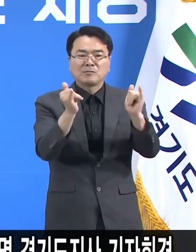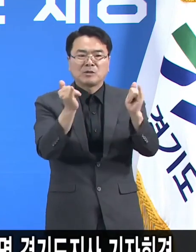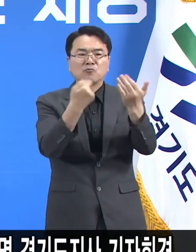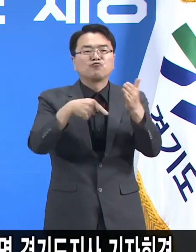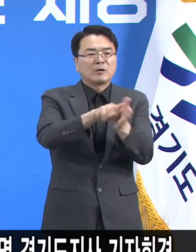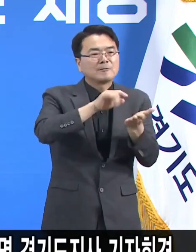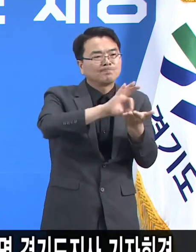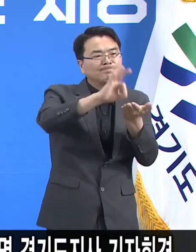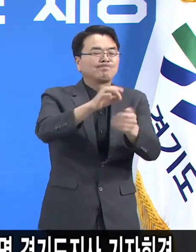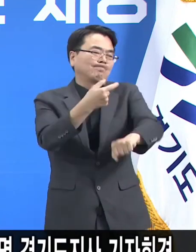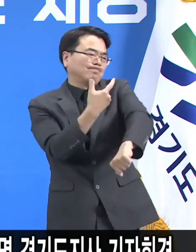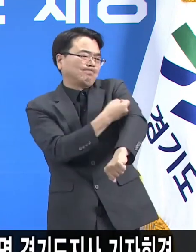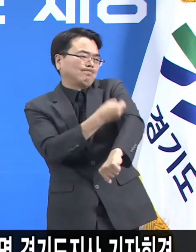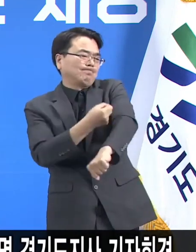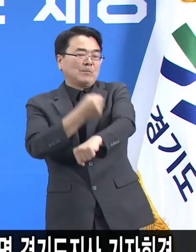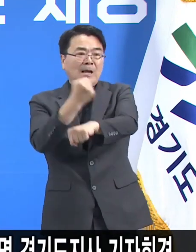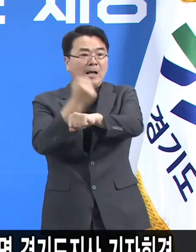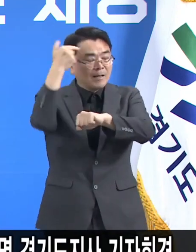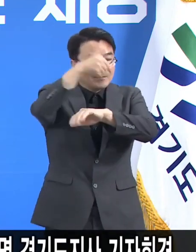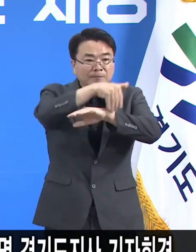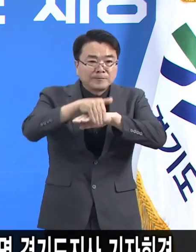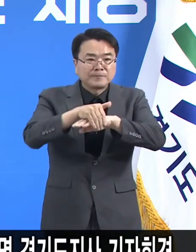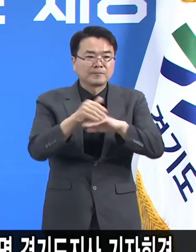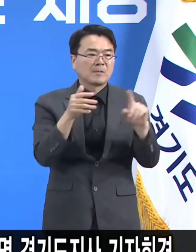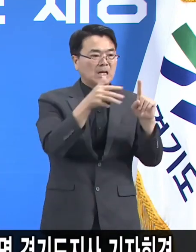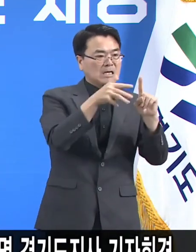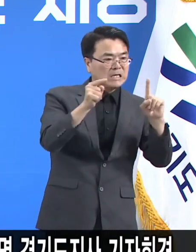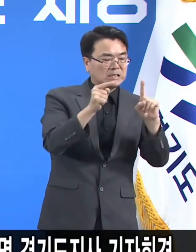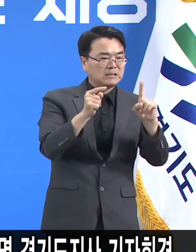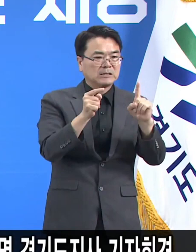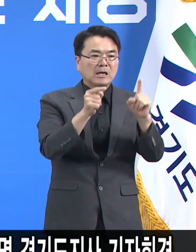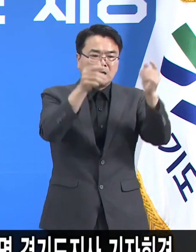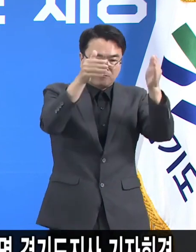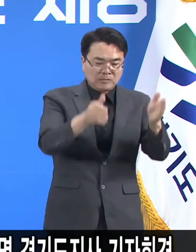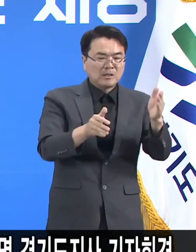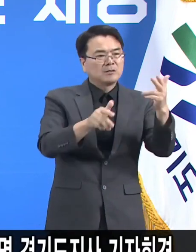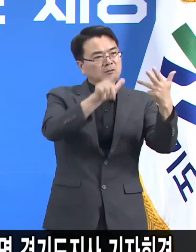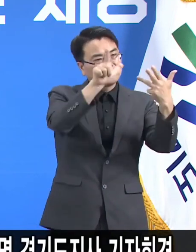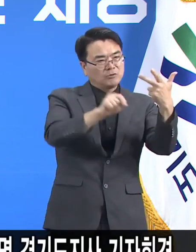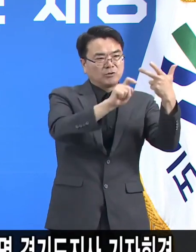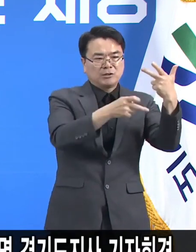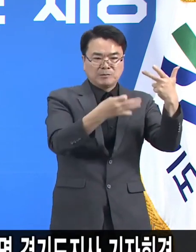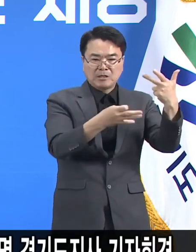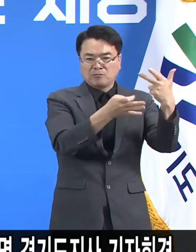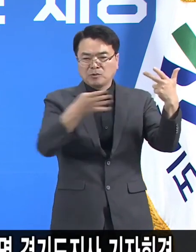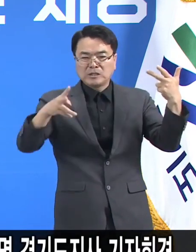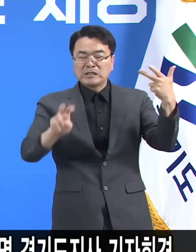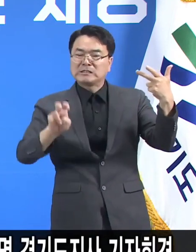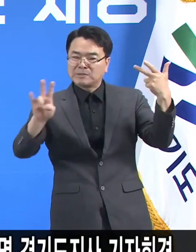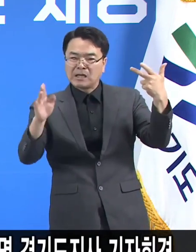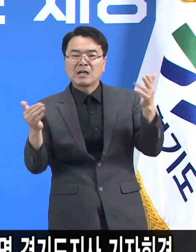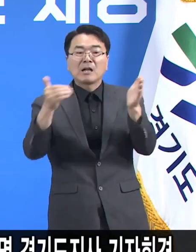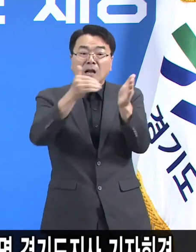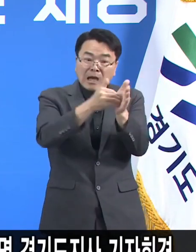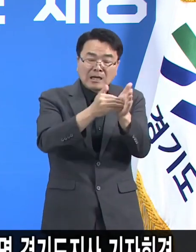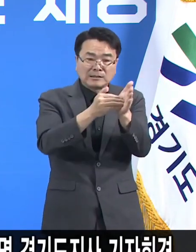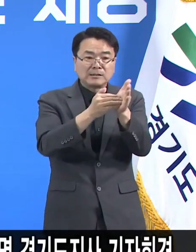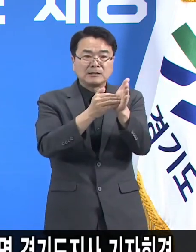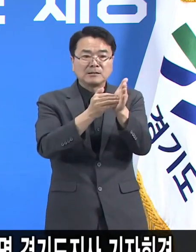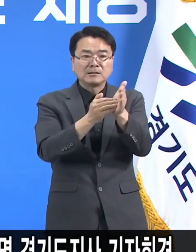접종할 것입니다. 1차 접종기간은 7월 13일부터 24일까지이고 도내